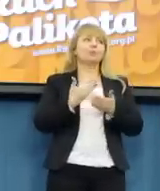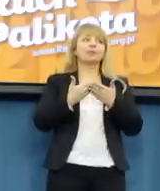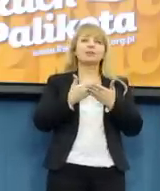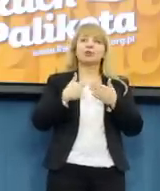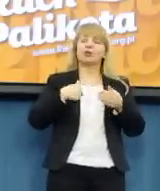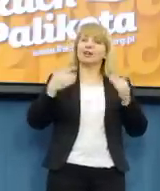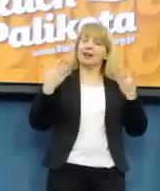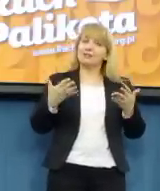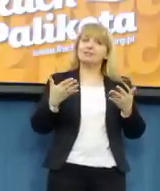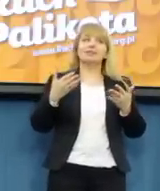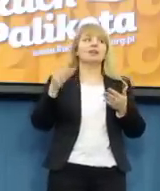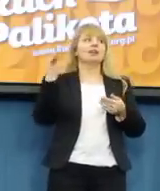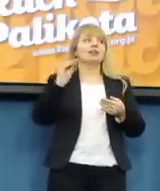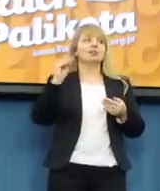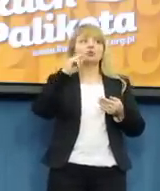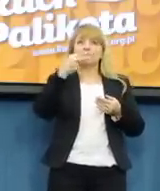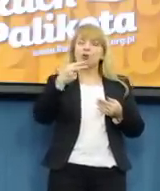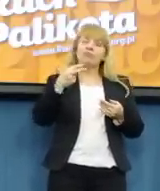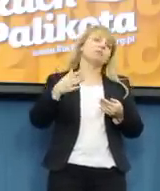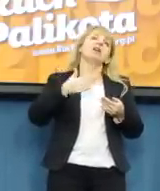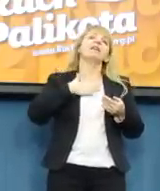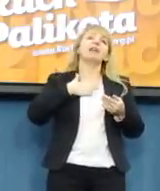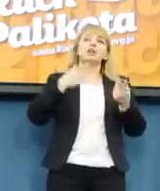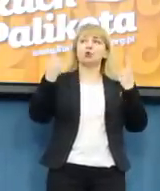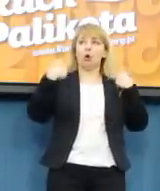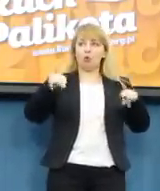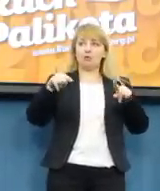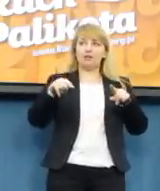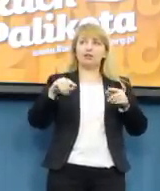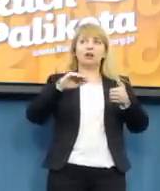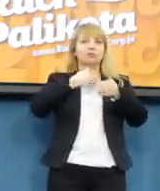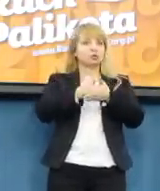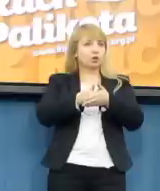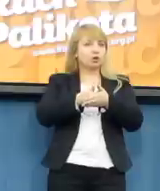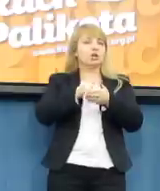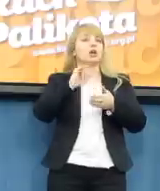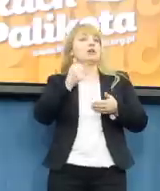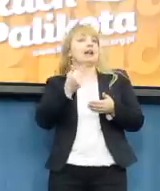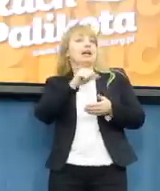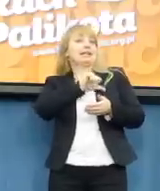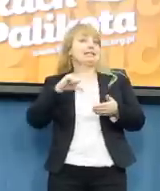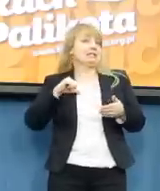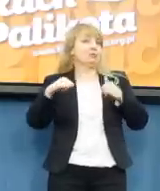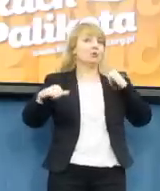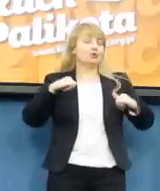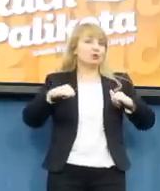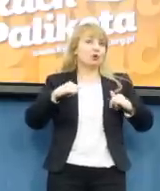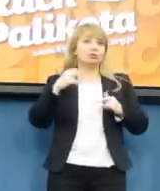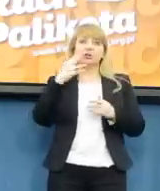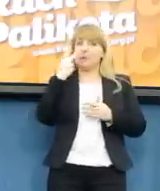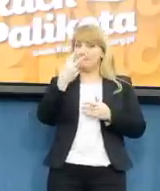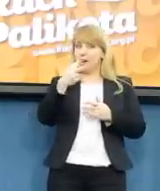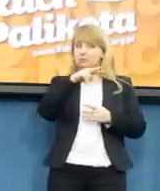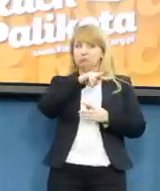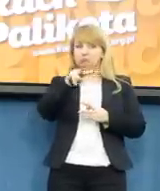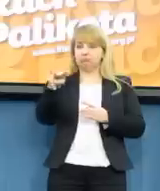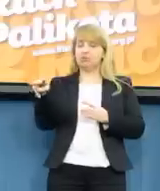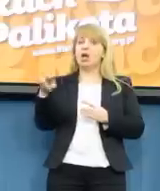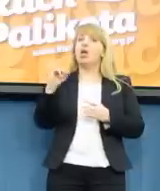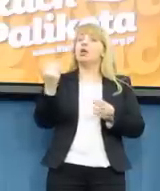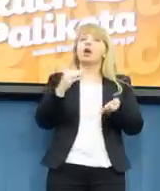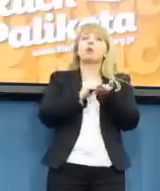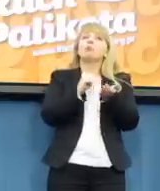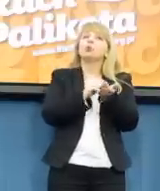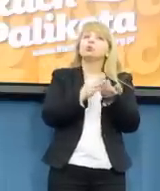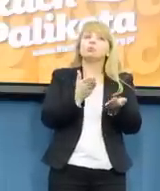Dodam, że nasi obywatele przekonają się, jak samorządy traktują ich potrzeby i to będzie nie bez znaczenia